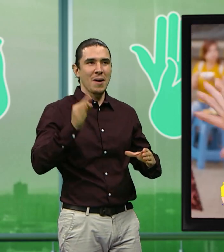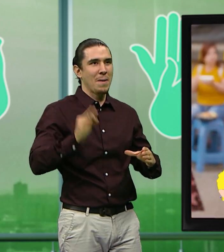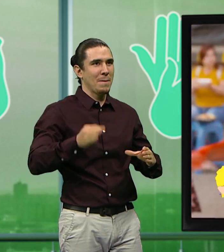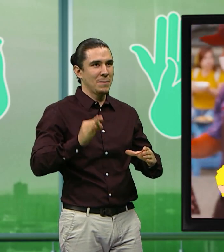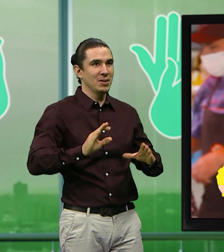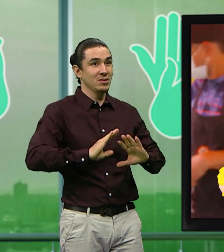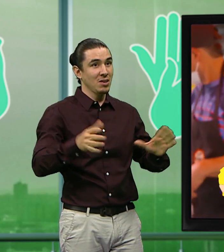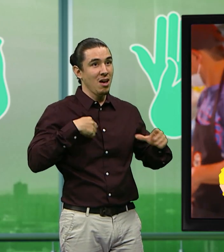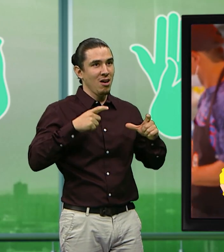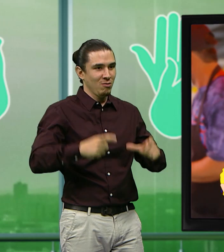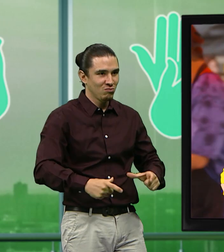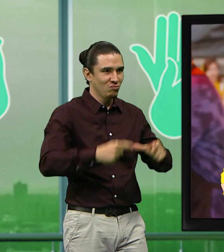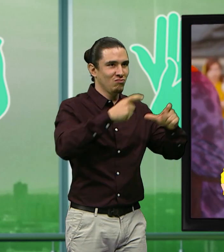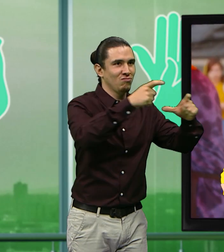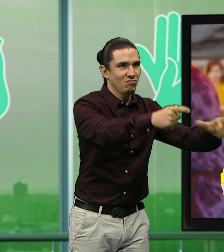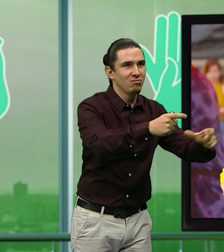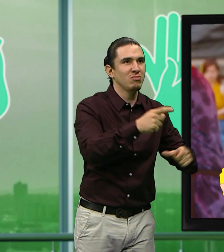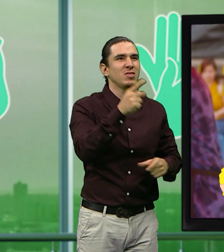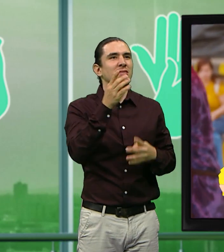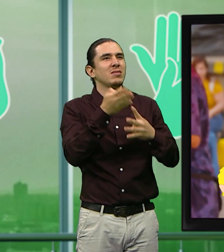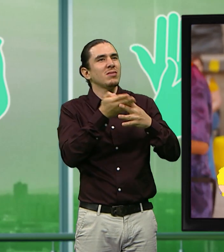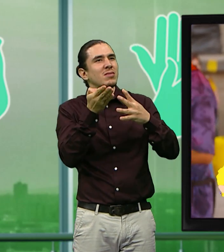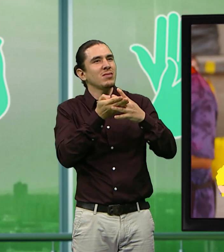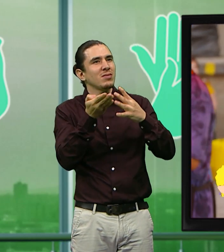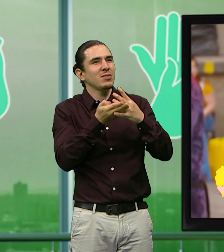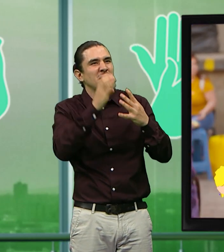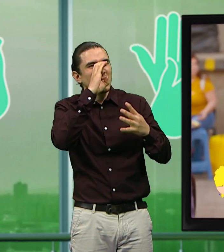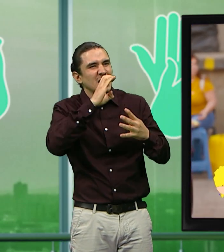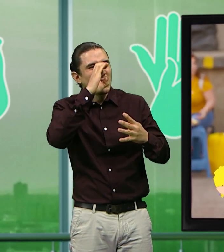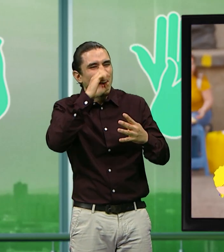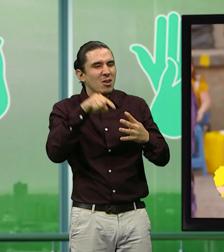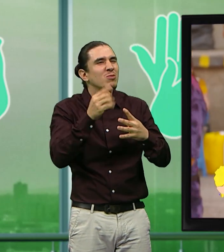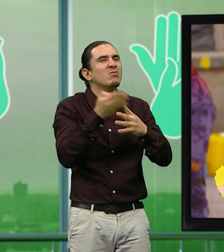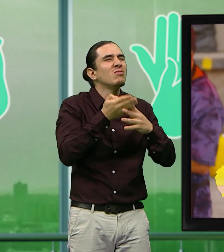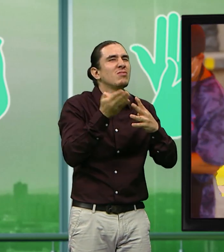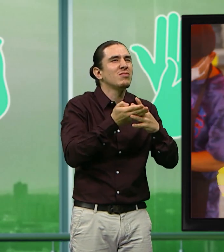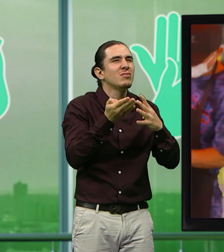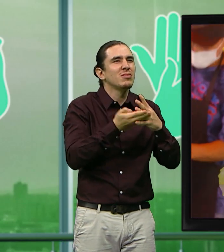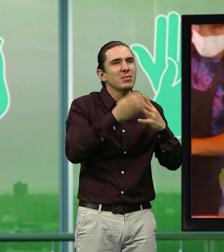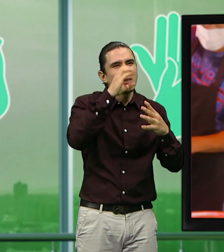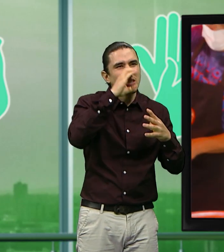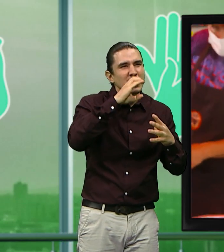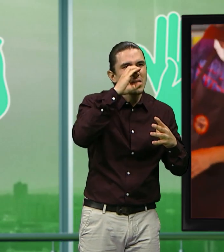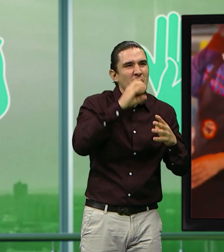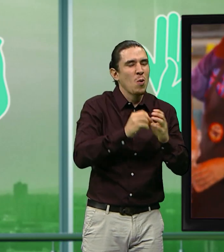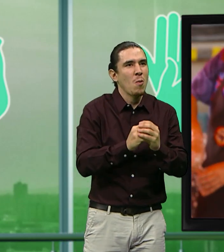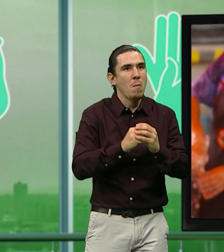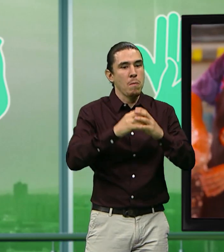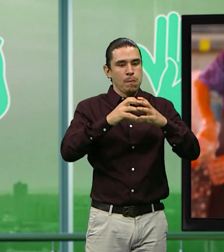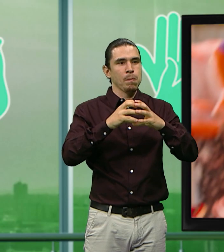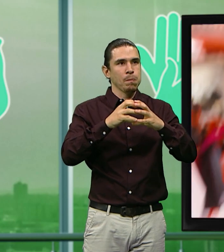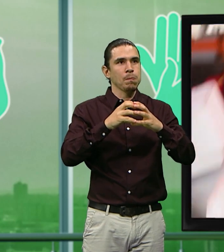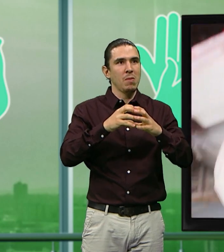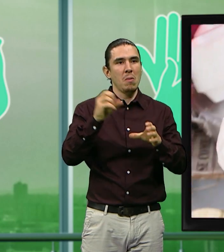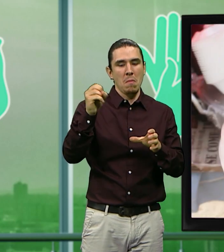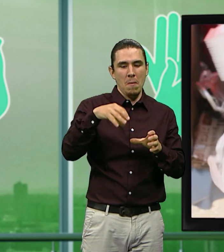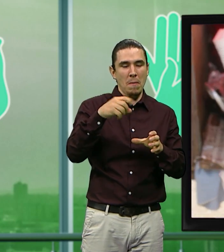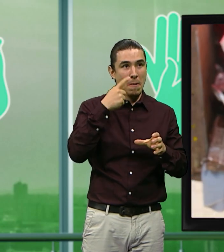yo ya los entretengo un poquito, y el chicharrón. Que no falte este chicharrón, porque este chicharrón es